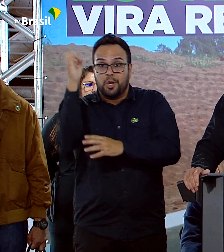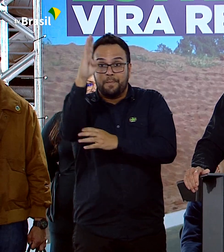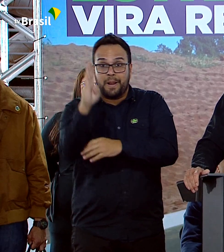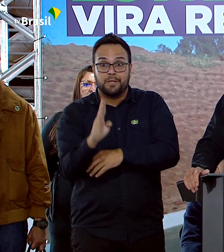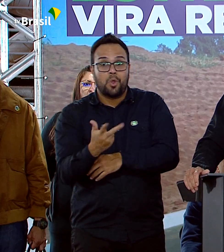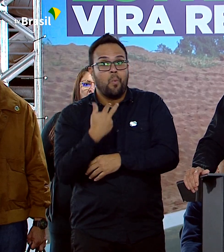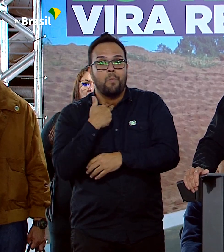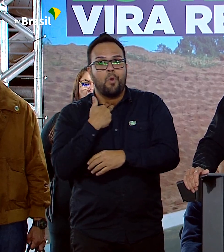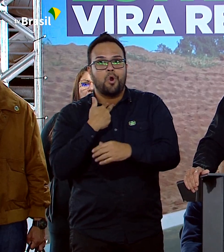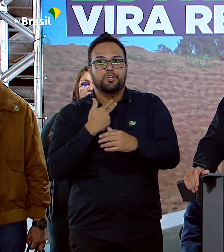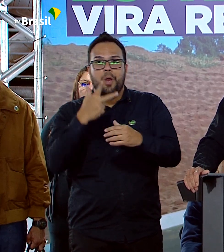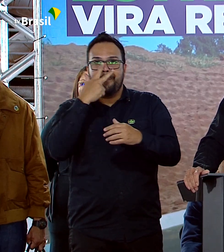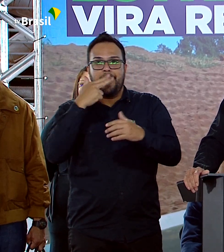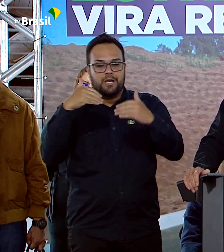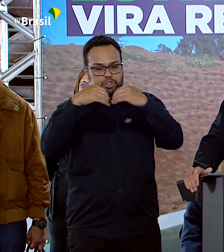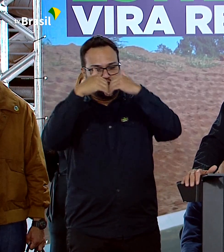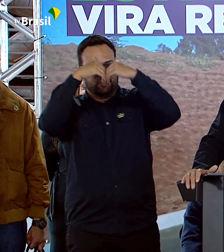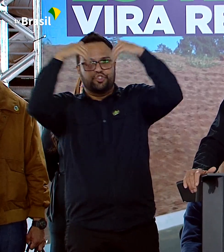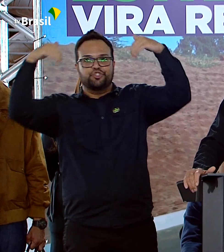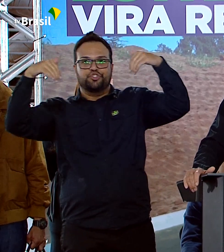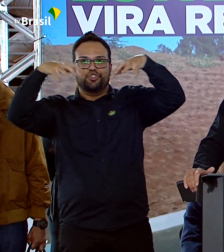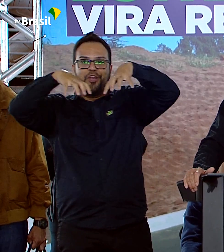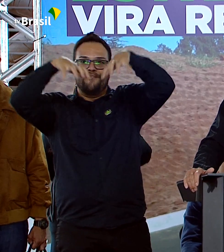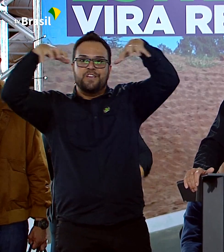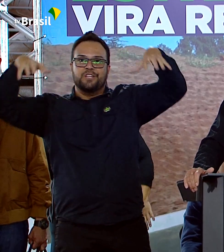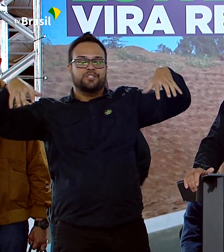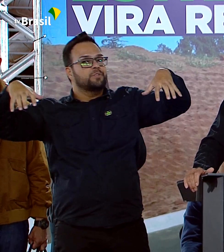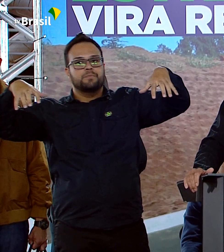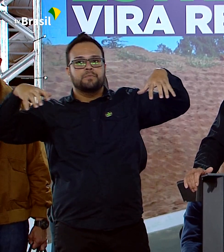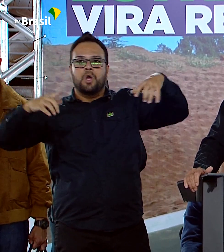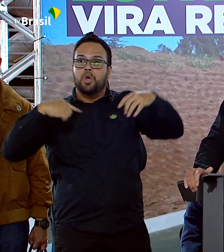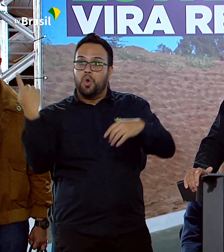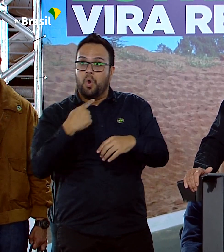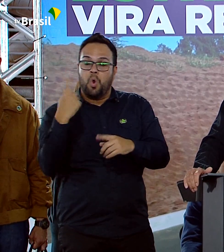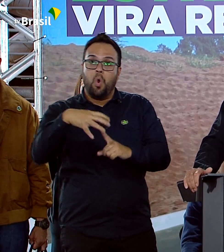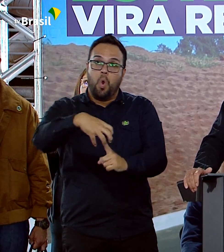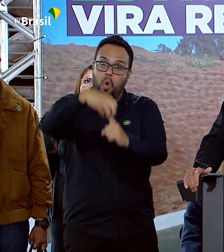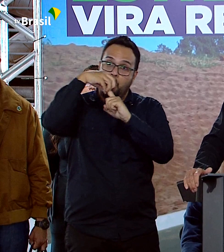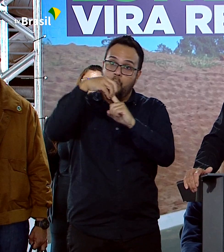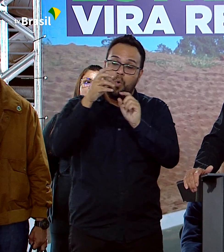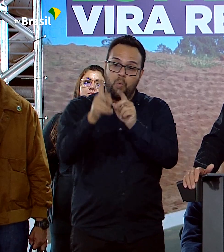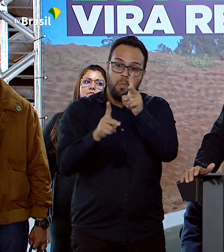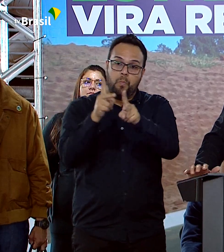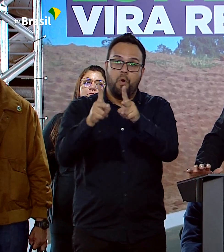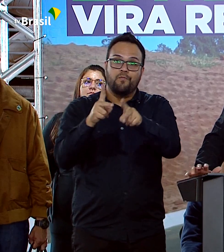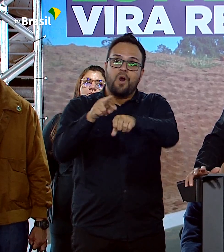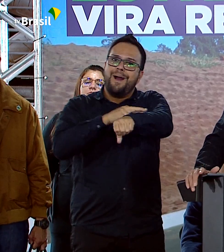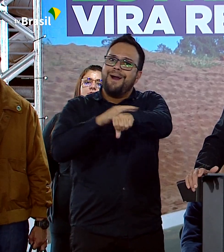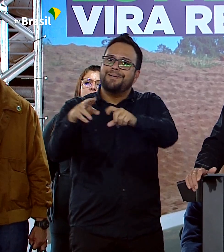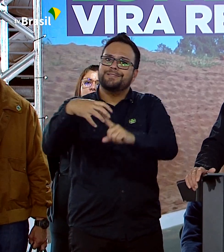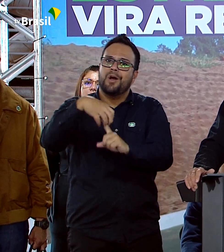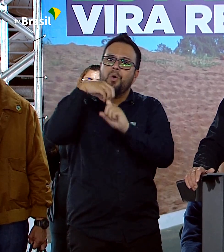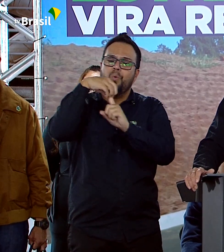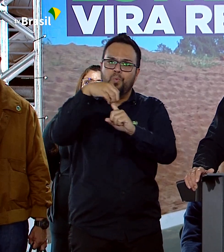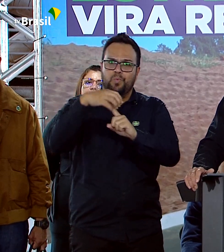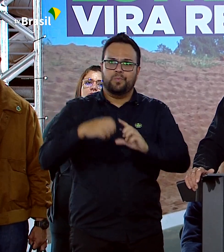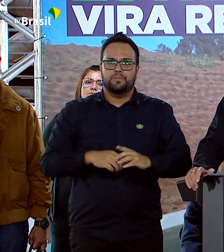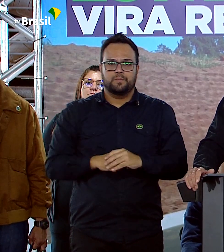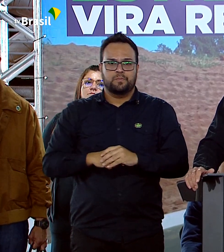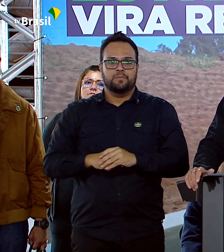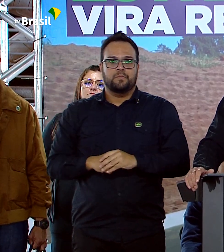Somos um só povo, uma só raça. A divisão vocês sabem quem sempre pregou entre nós.